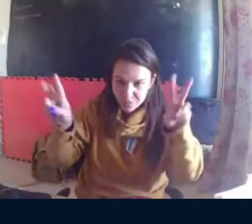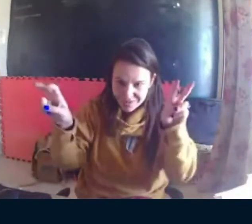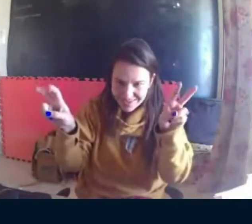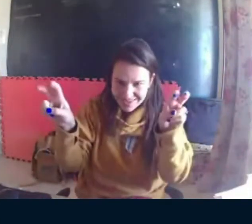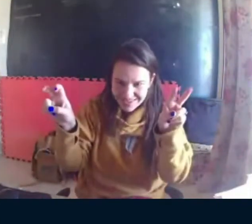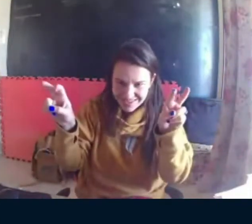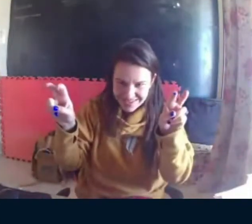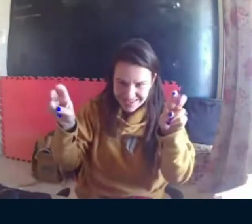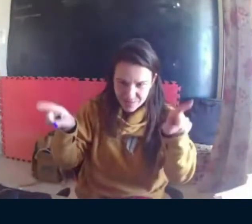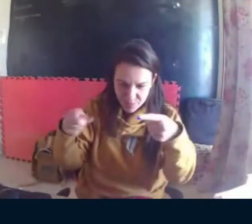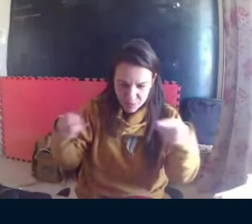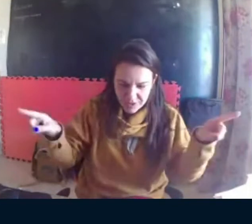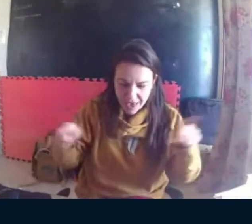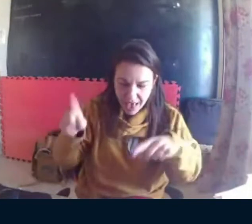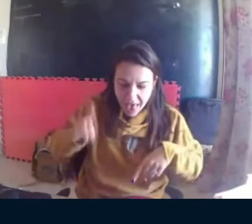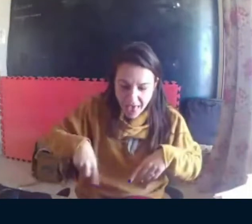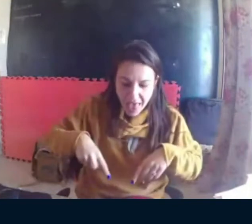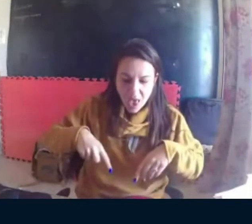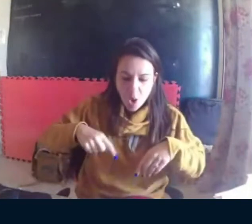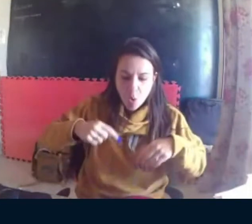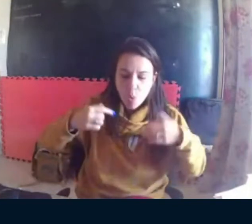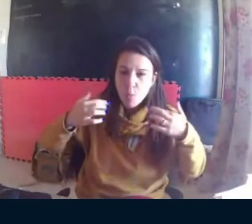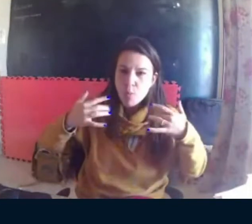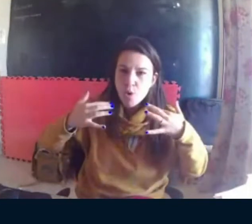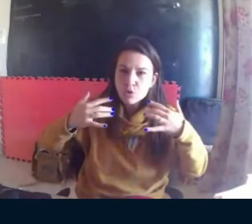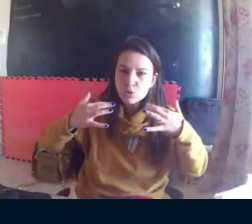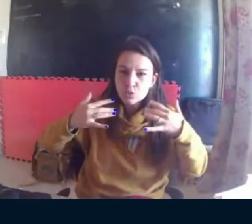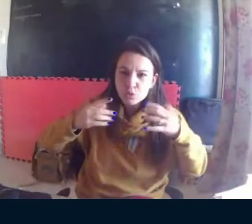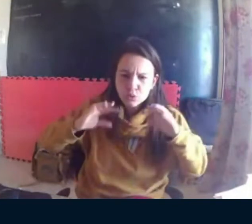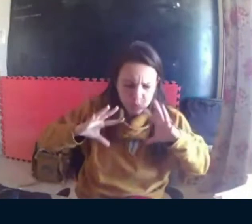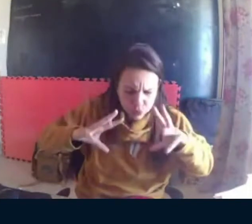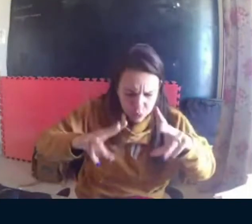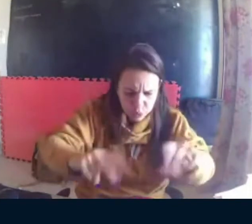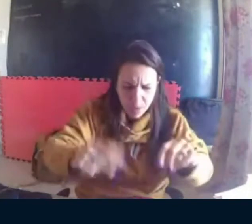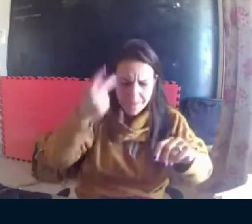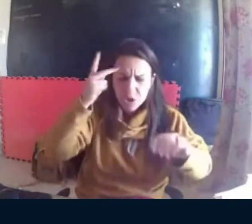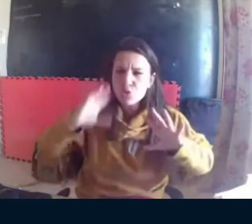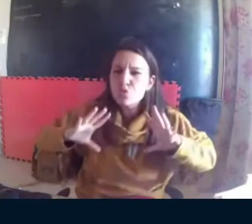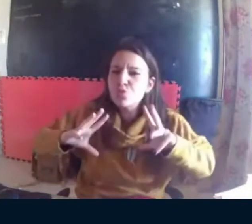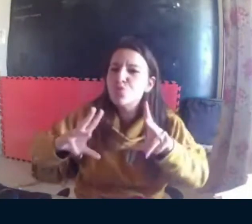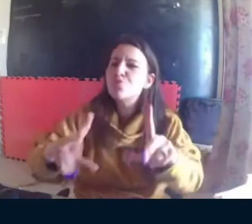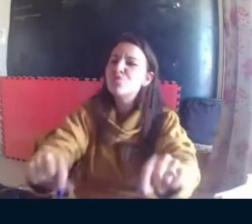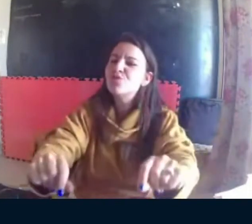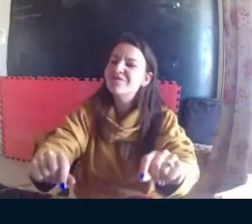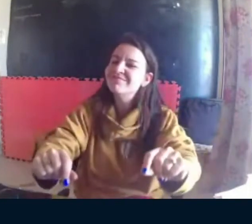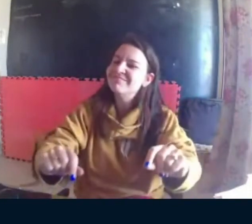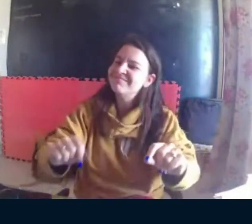quando você pôs aqui, música é motor de tudo para tudo, na página 36.